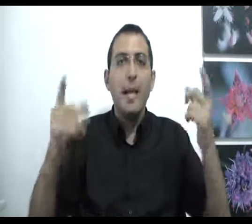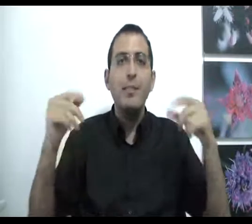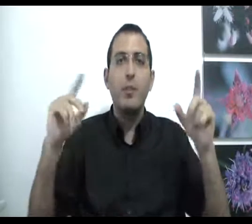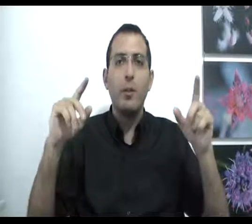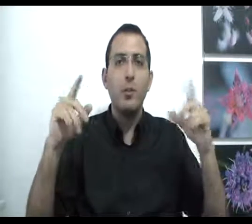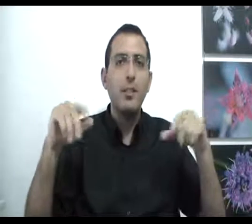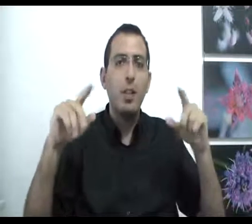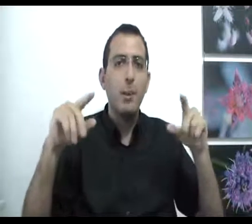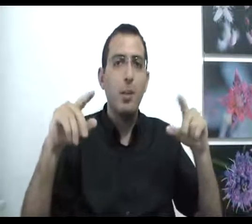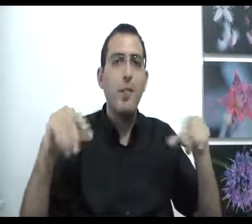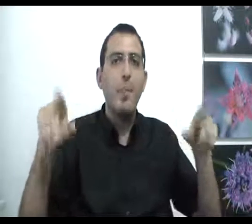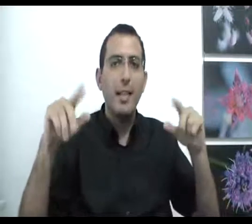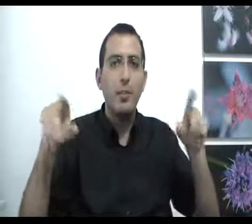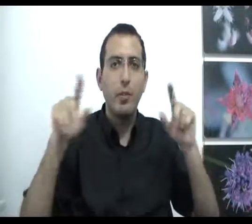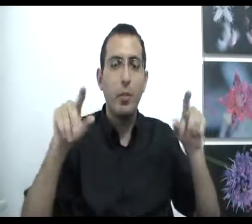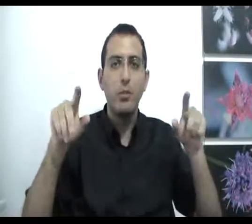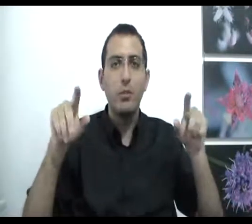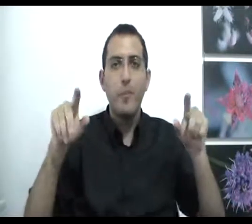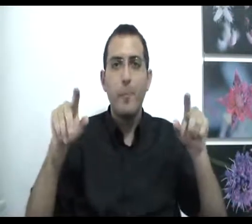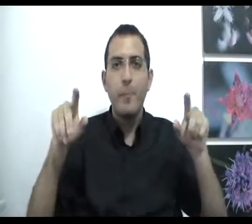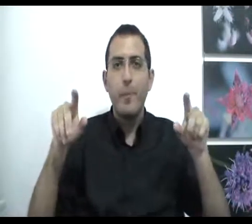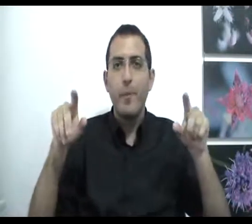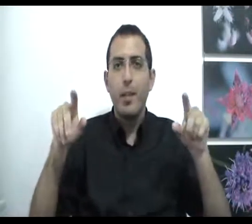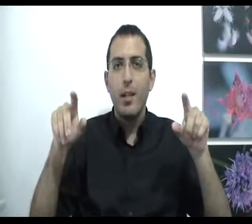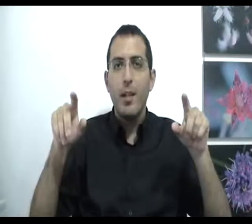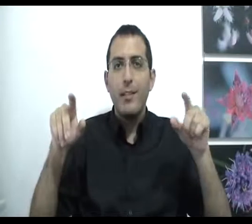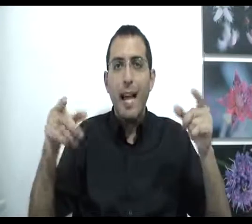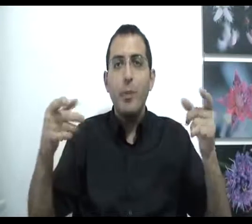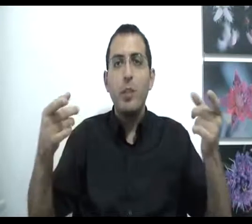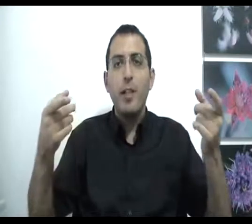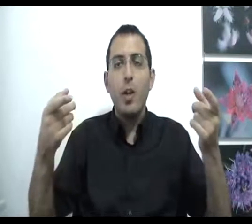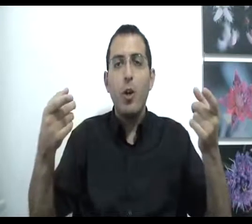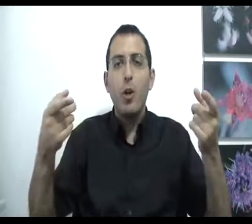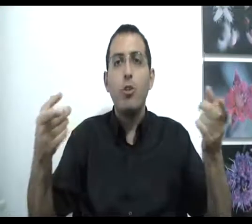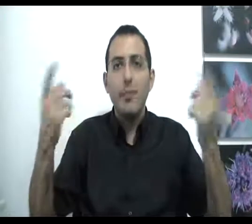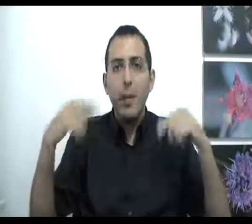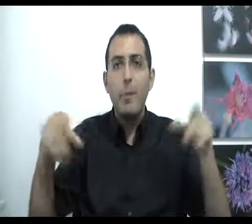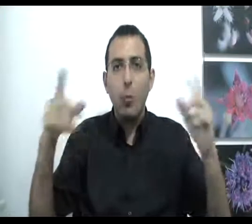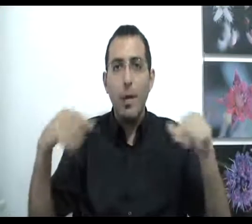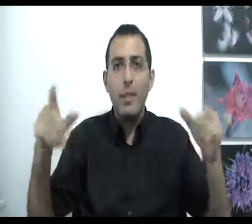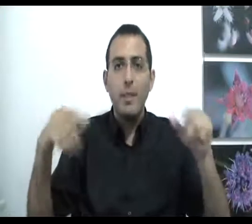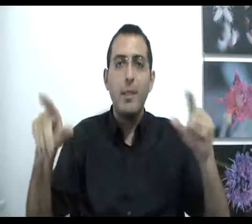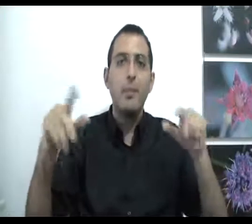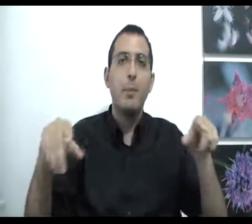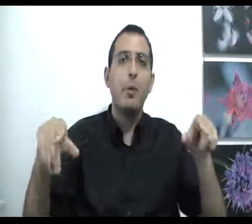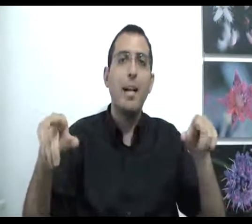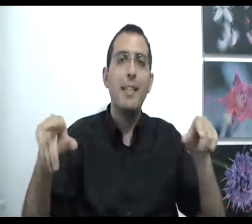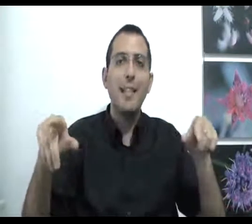באין סוף אחוז, עד שאתה לא בטוח דבר באין סוף אחוז דהיינו שאתה לא יכול להיות יותר בטוח מאשר מה שאתה בטוח, עד אז